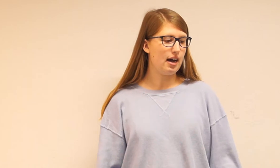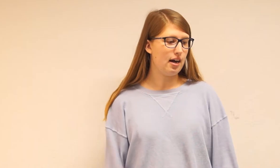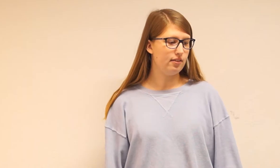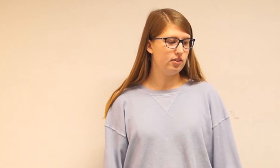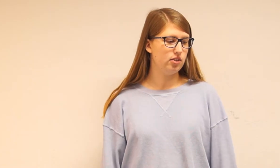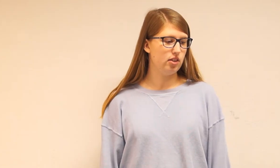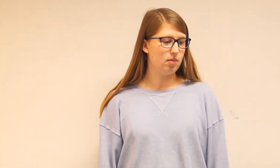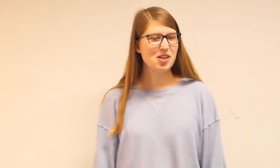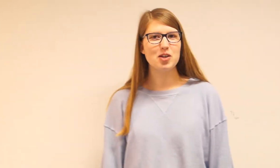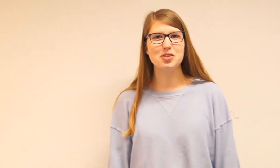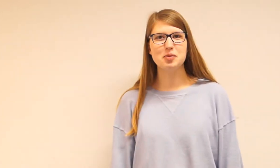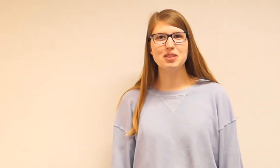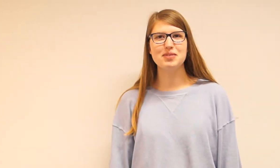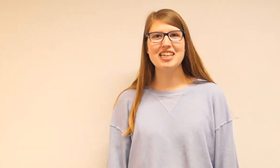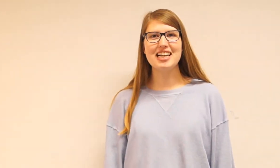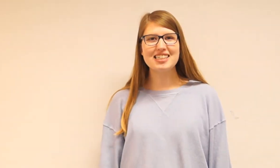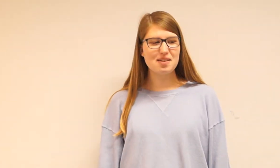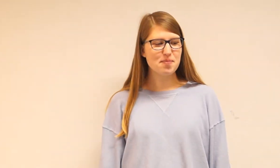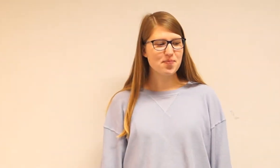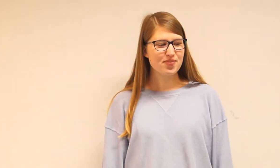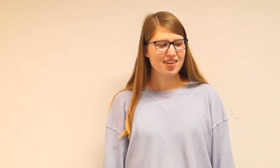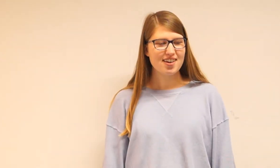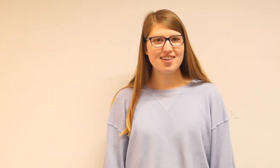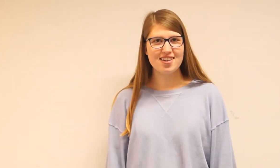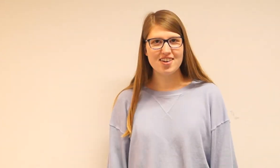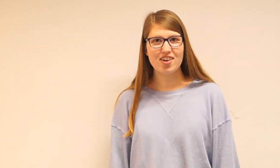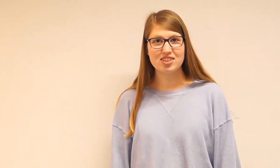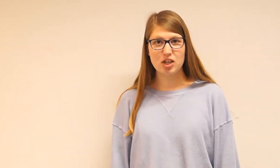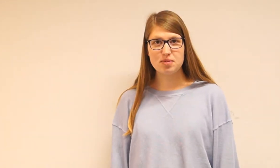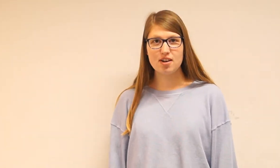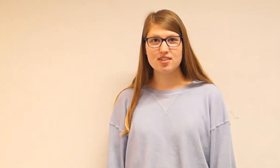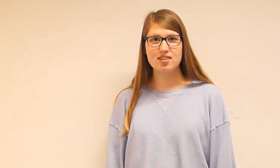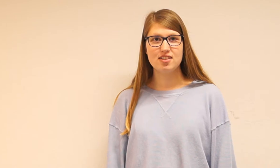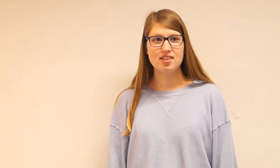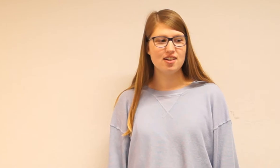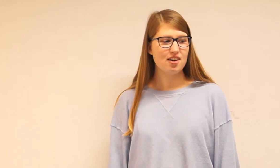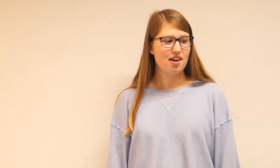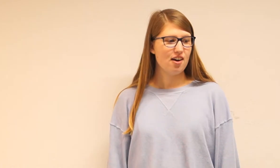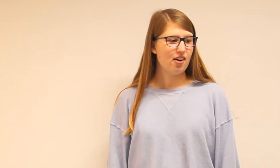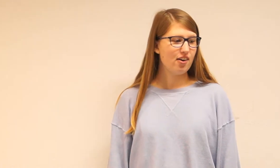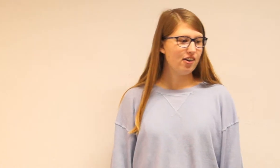har noget om Subliminal klip Jump cut Og